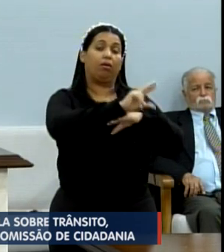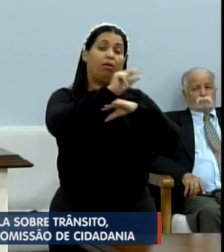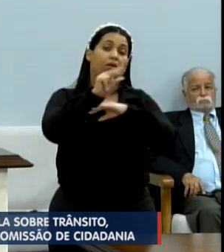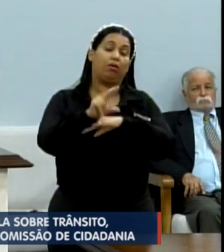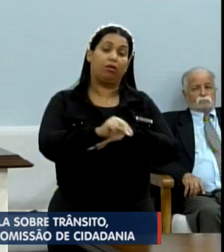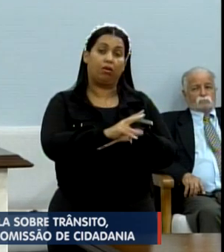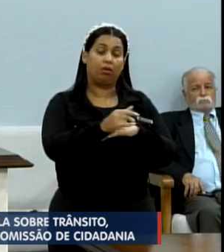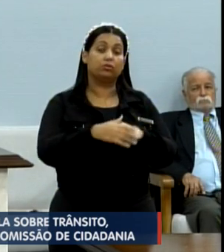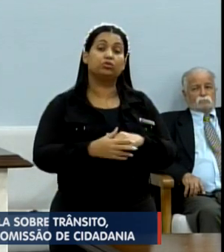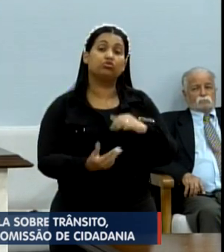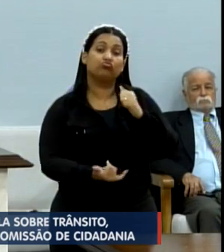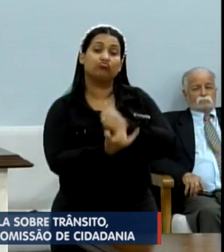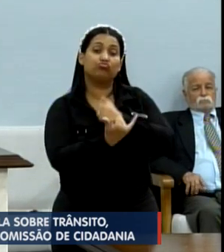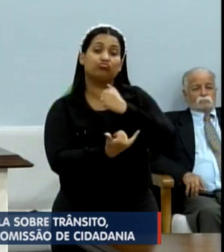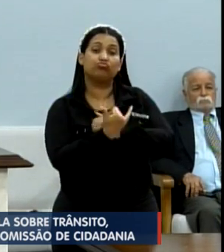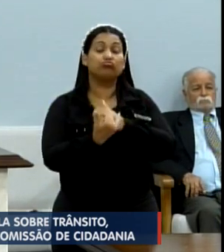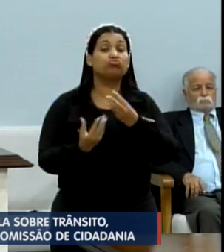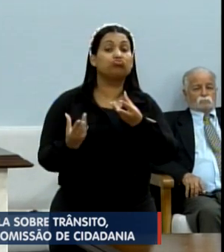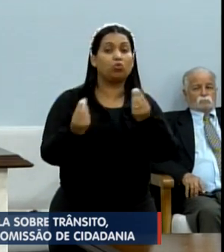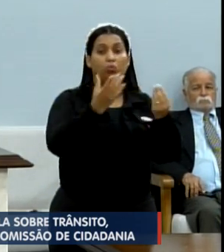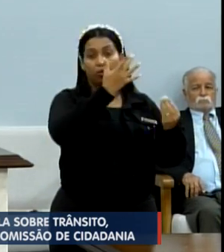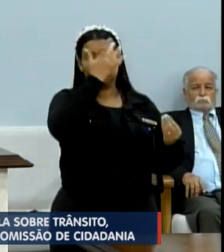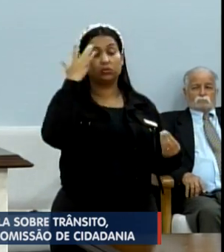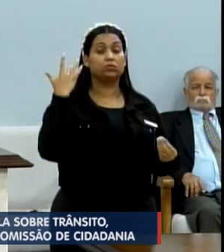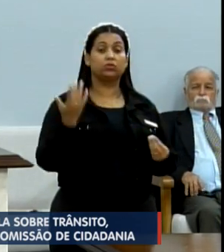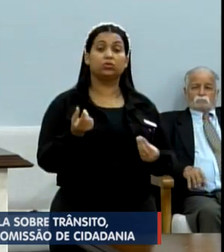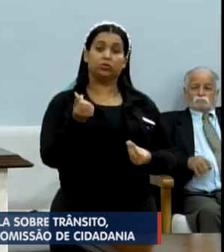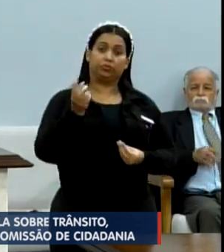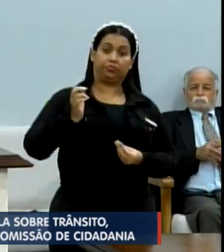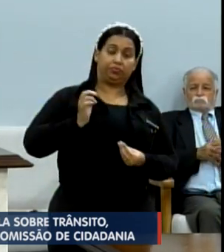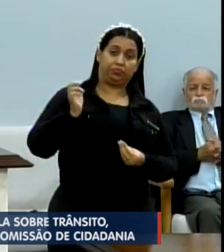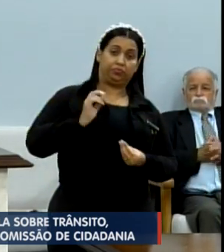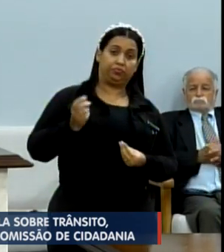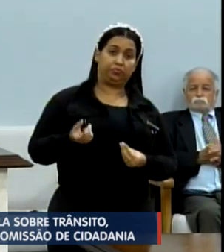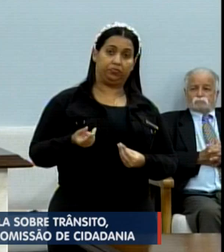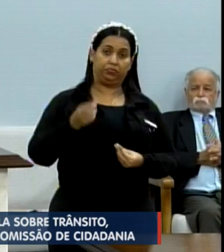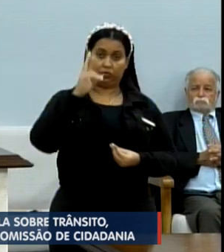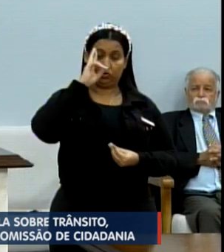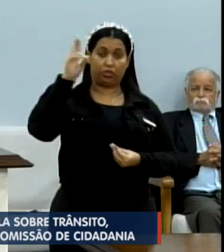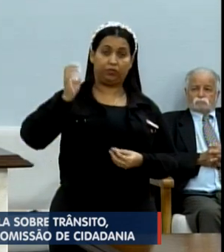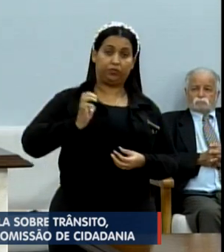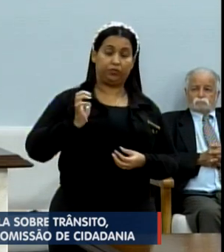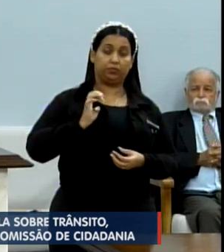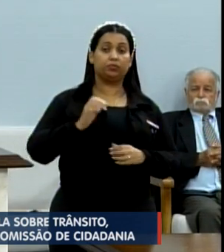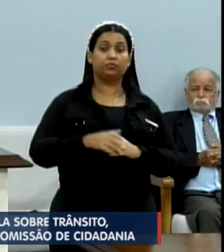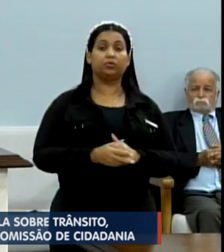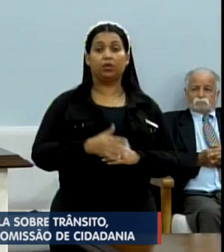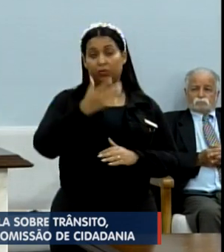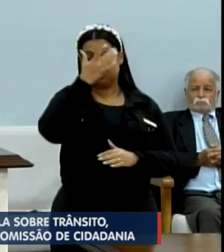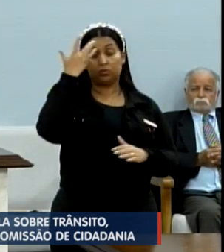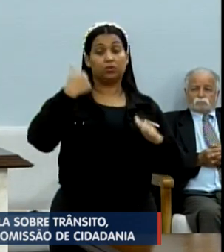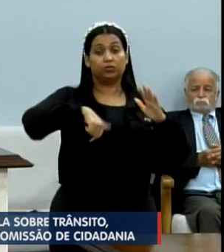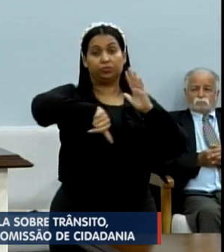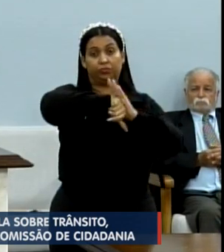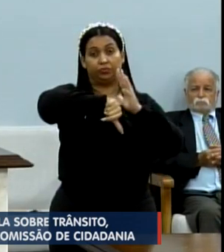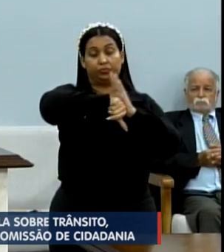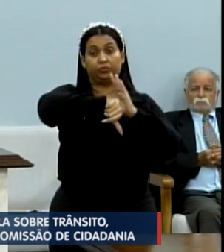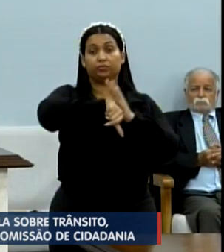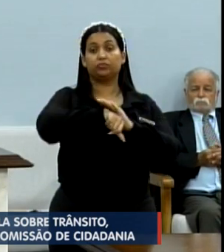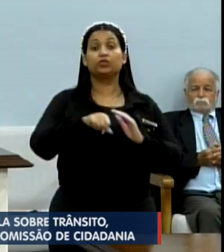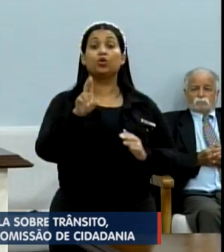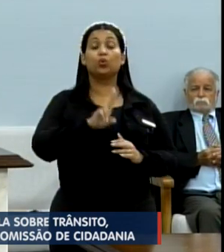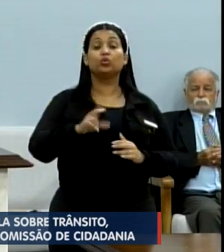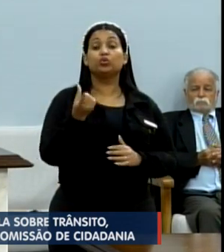sacaneados, caloteados por muitos empresários. Por criminosos, criminosos que